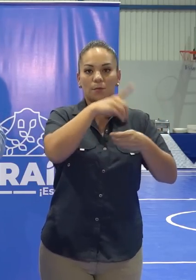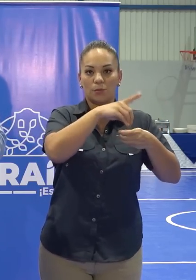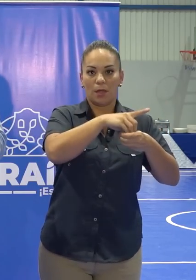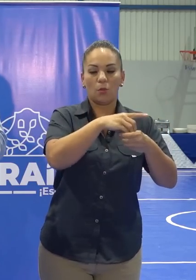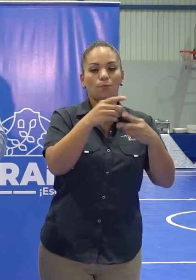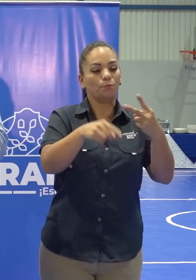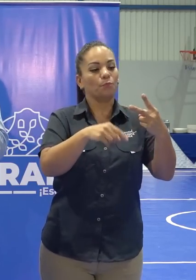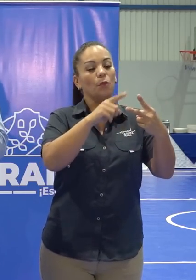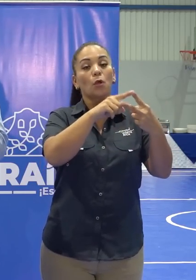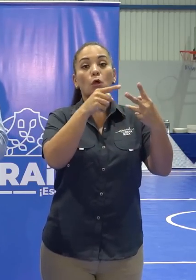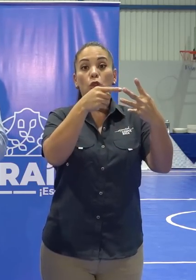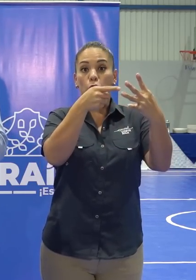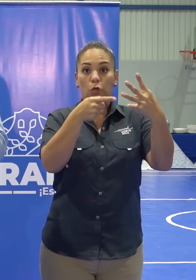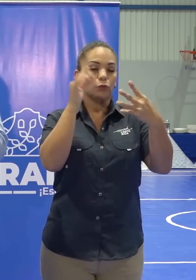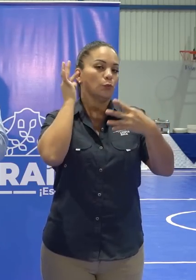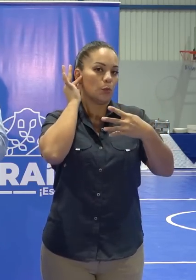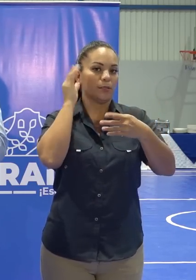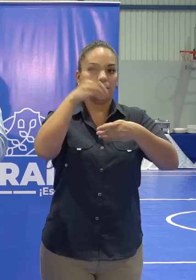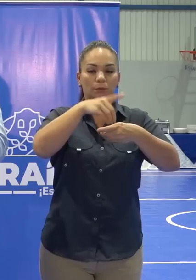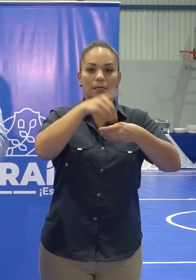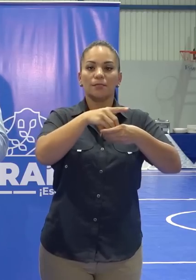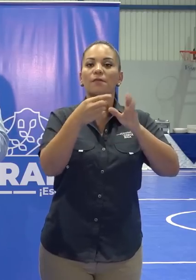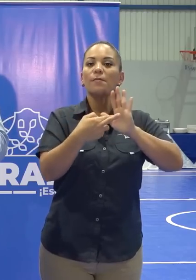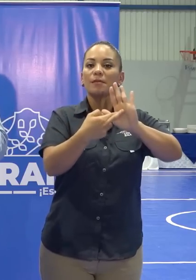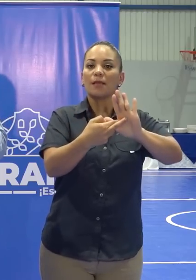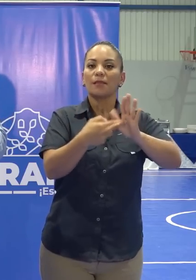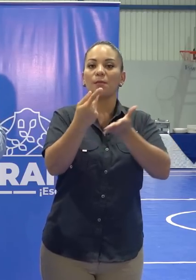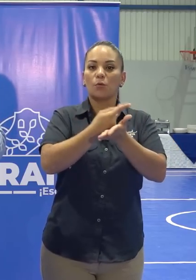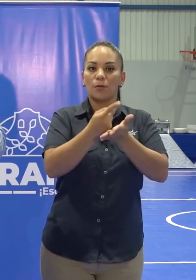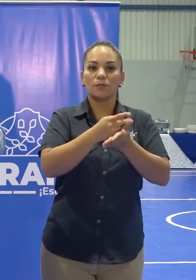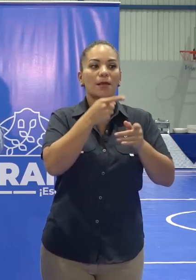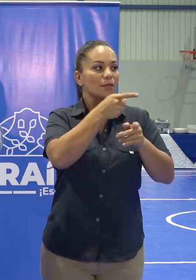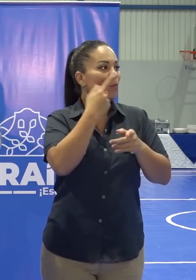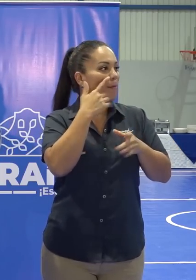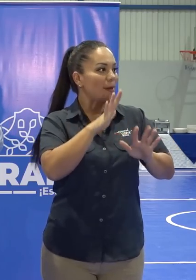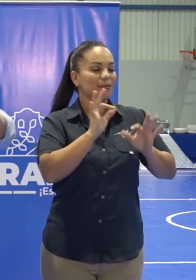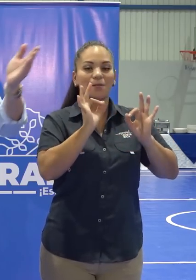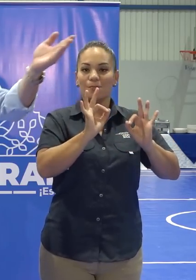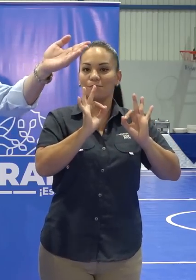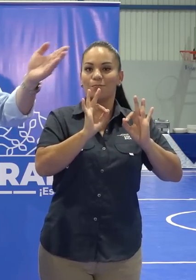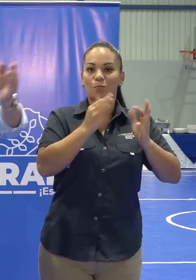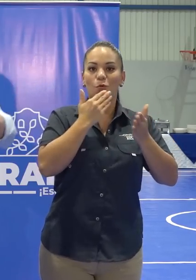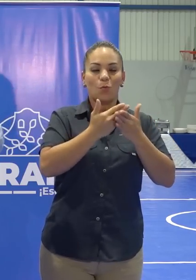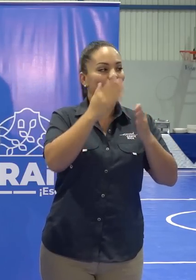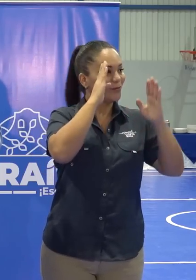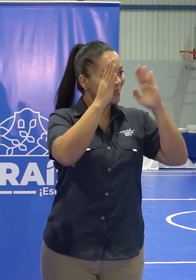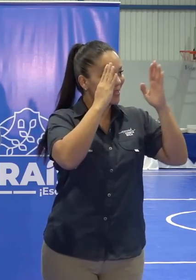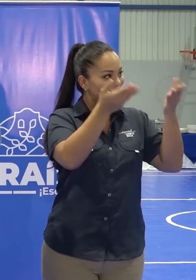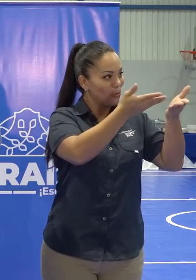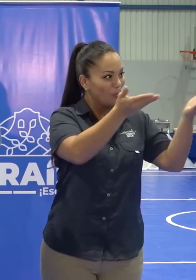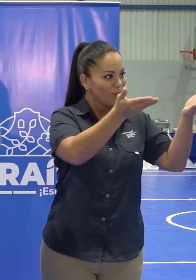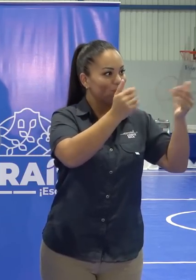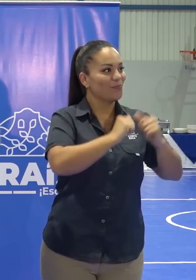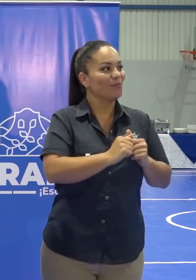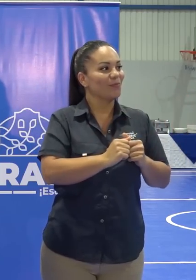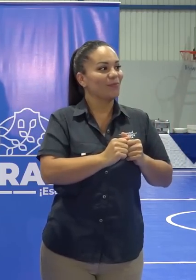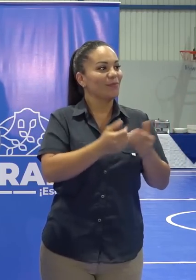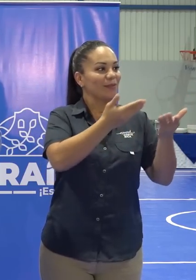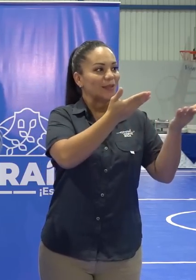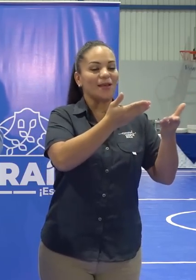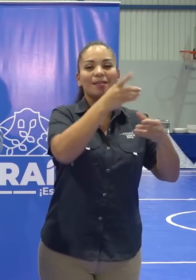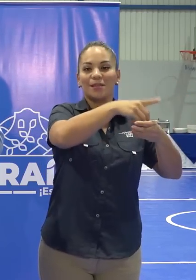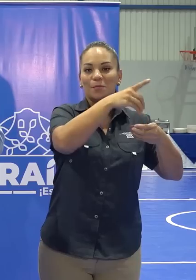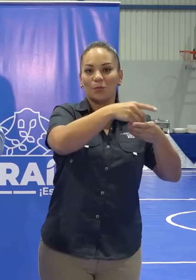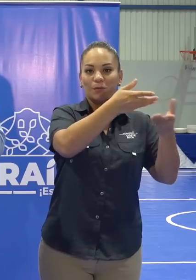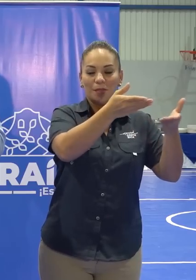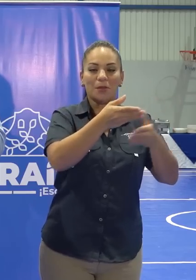y dos diputadas representando a la provincia. Eso me parece muy bueno. Un saludo a las señoras diputadas